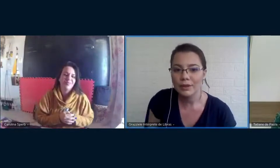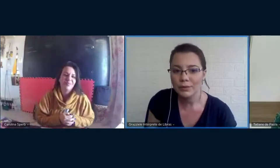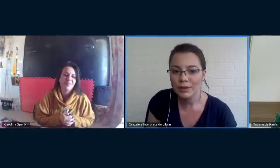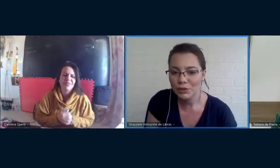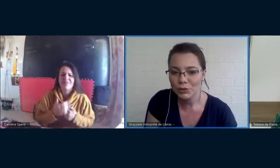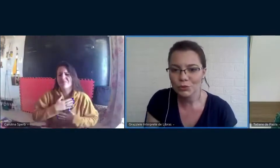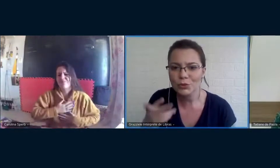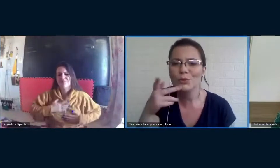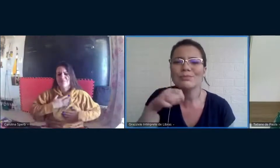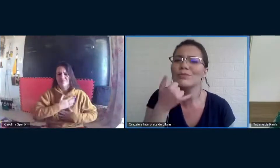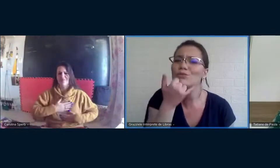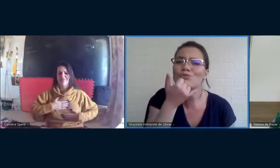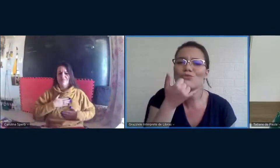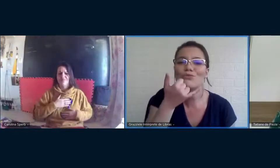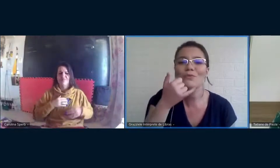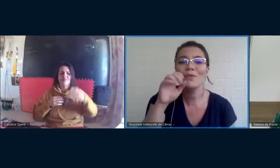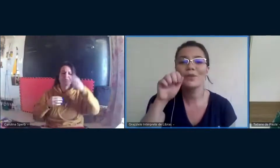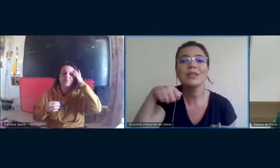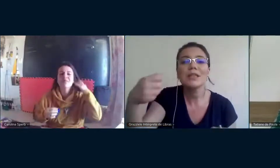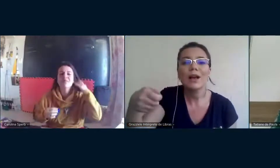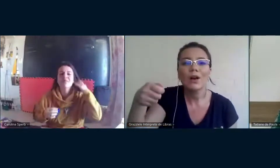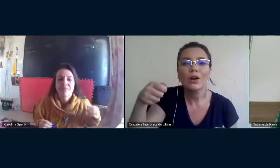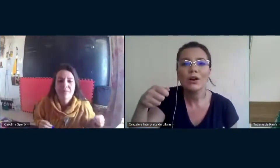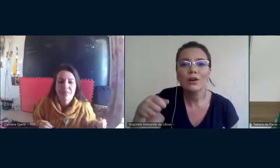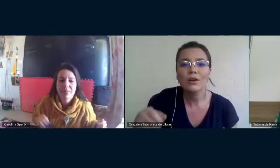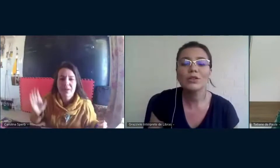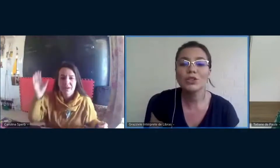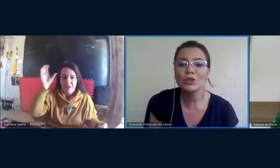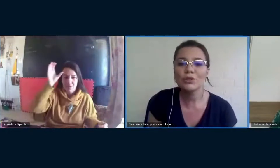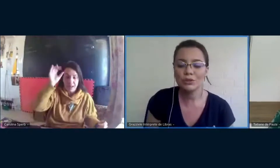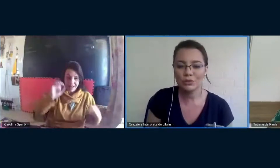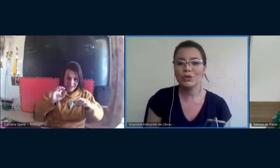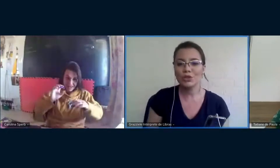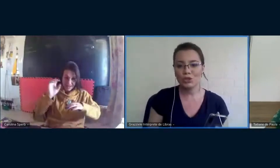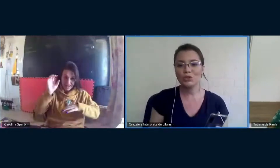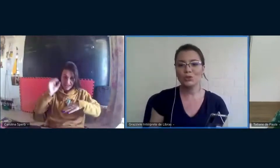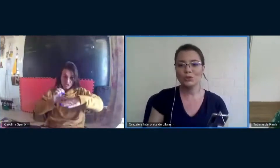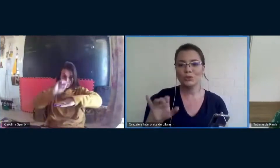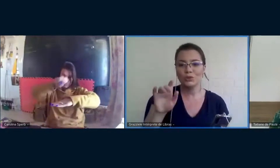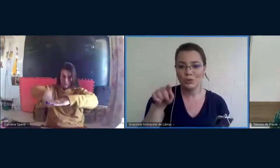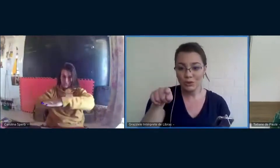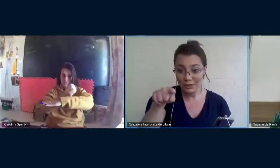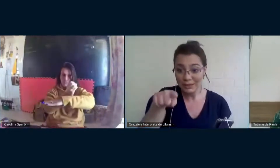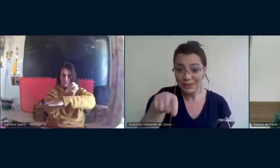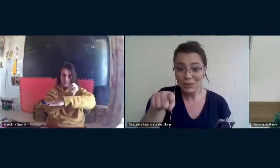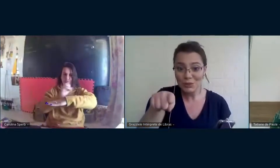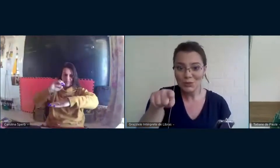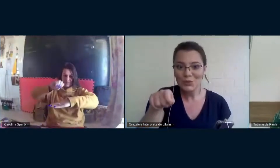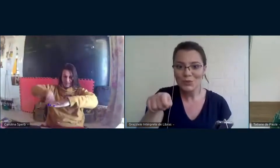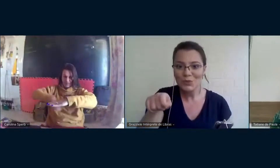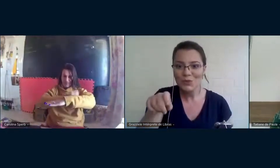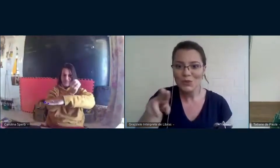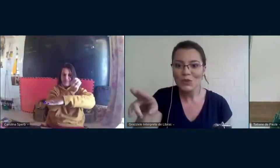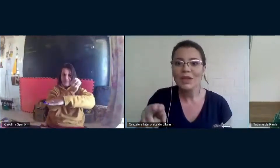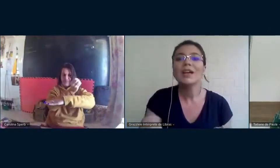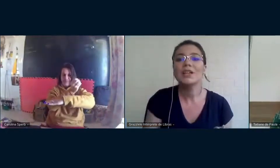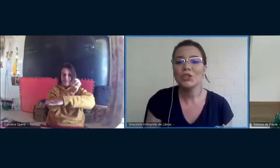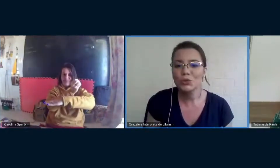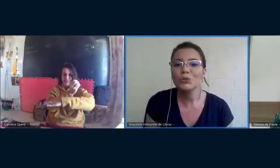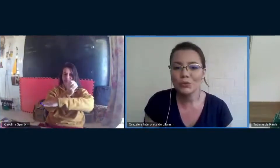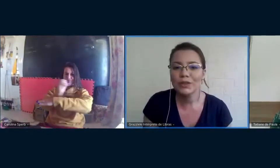em Rio Grande do Sul. É no Instituto, no Instituto Federal do Rio Grande do Sul.